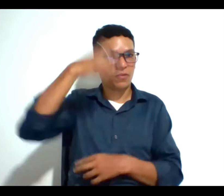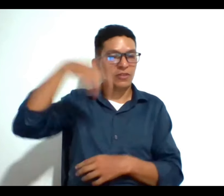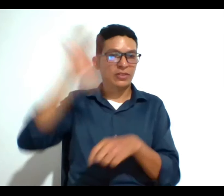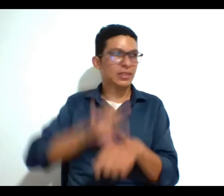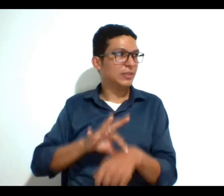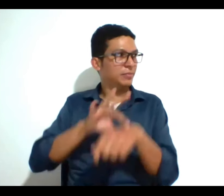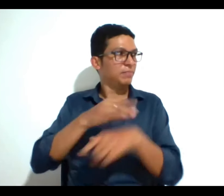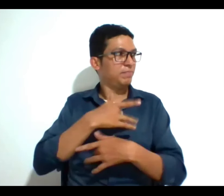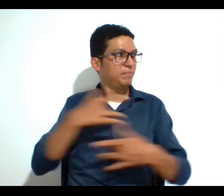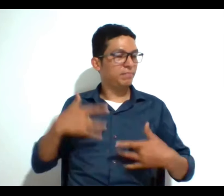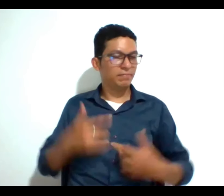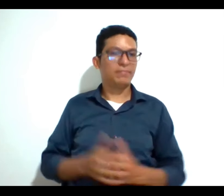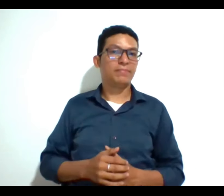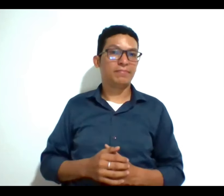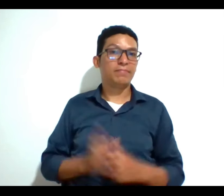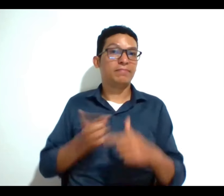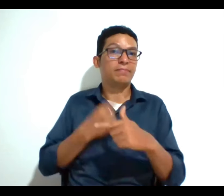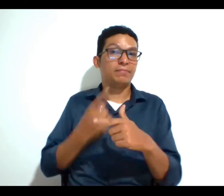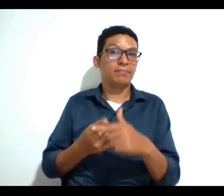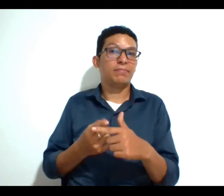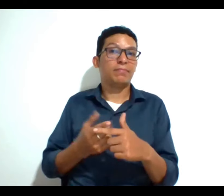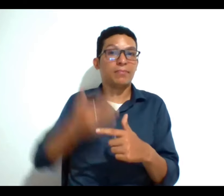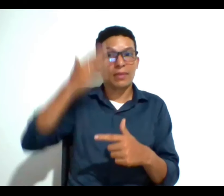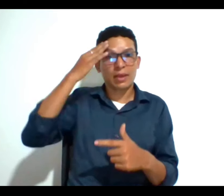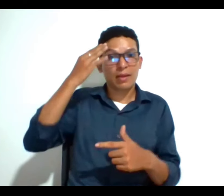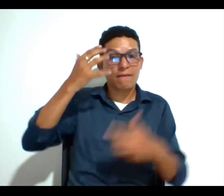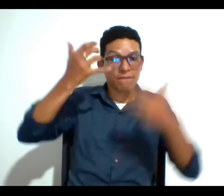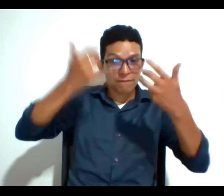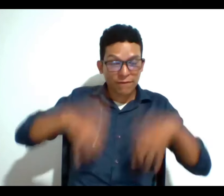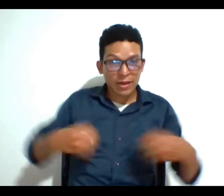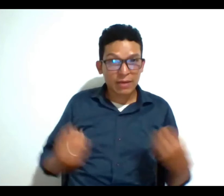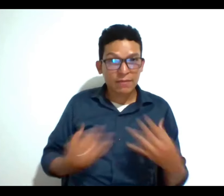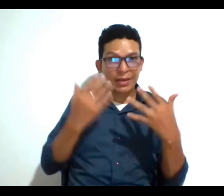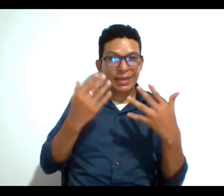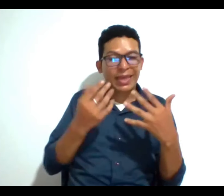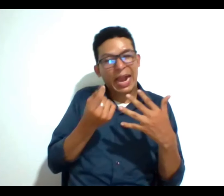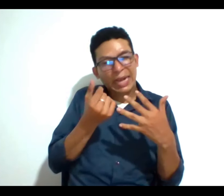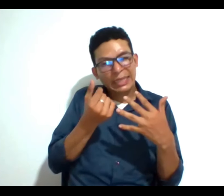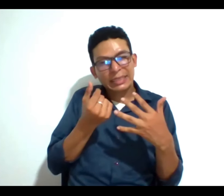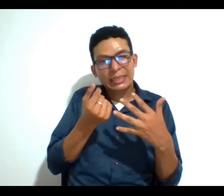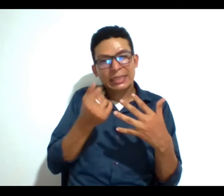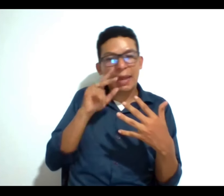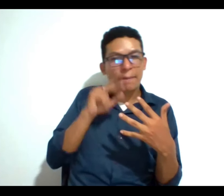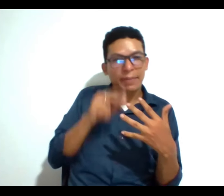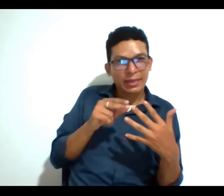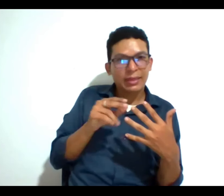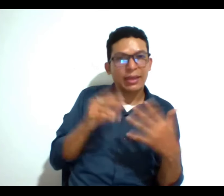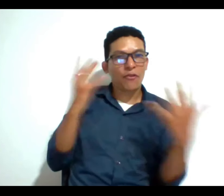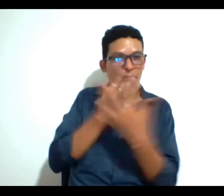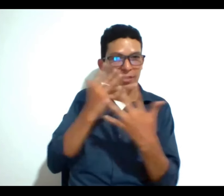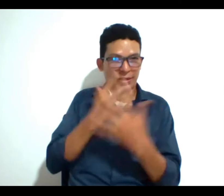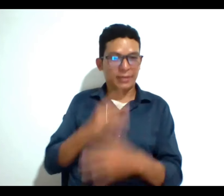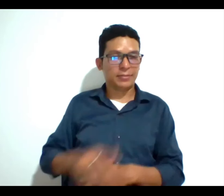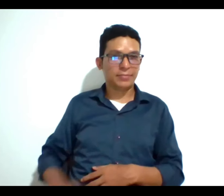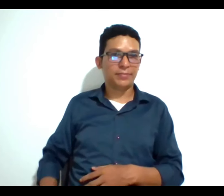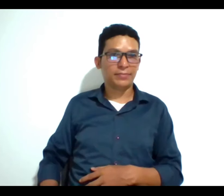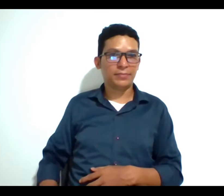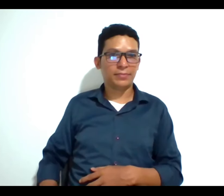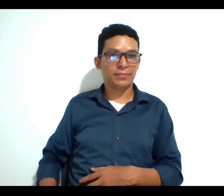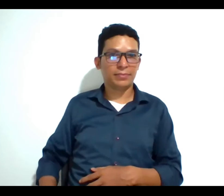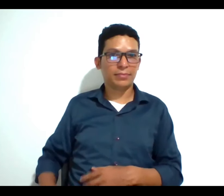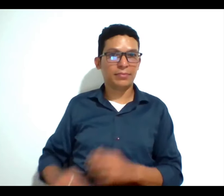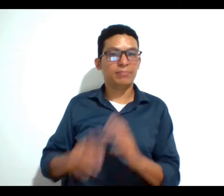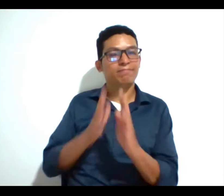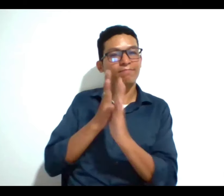entonces si bien no son al final de la vida se llaman similares y pueden confundirnos pero solo contarles que